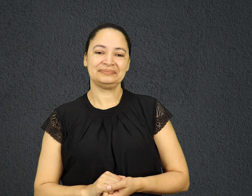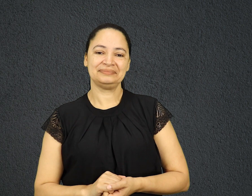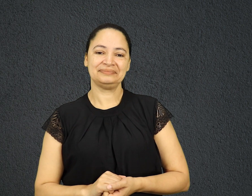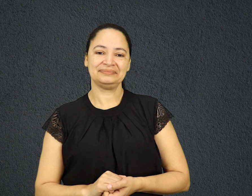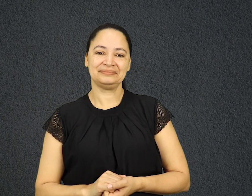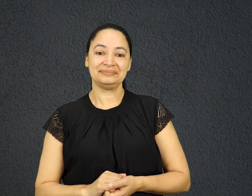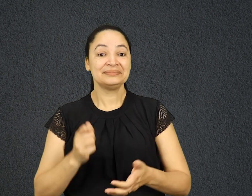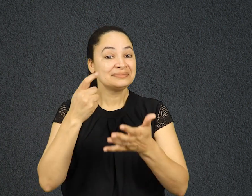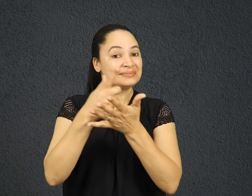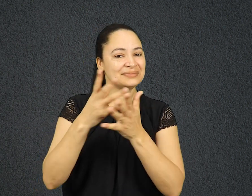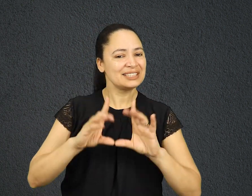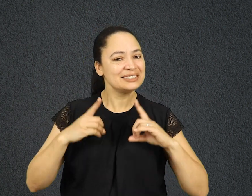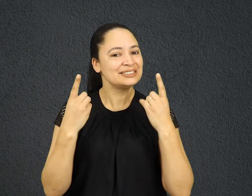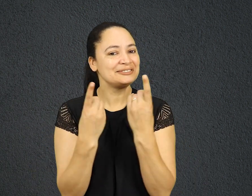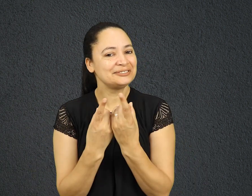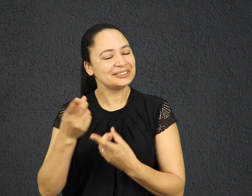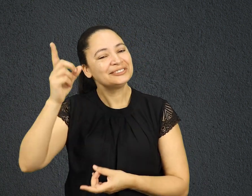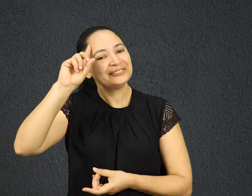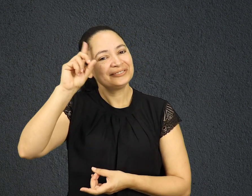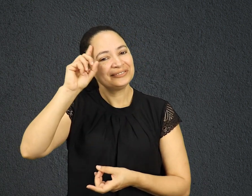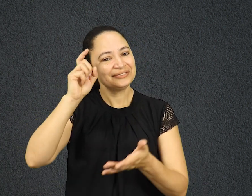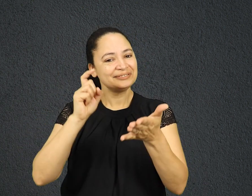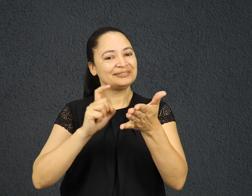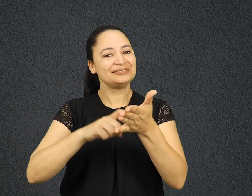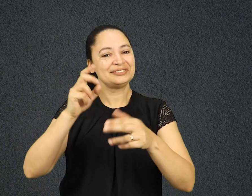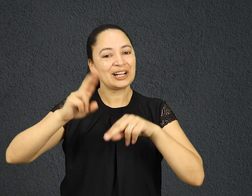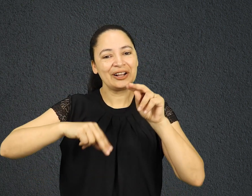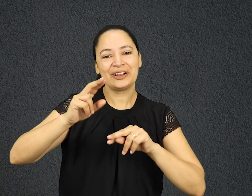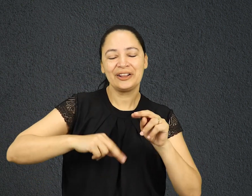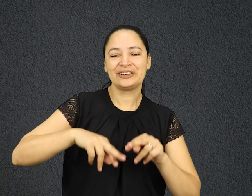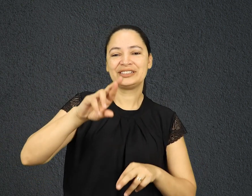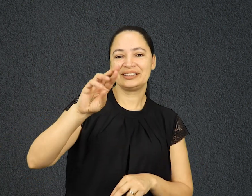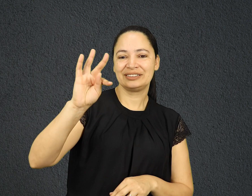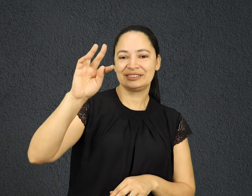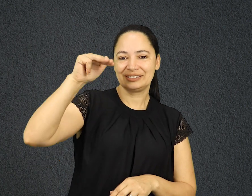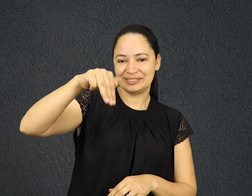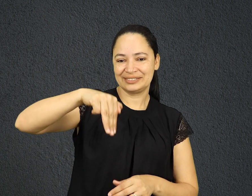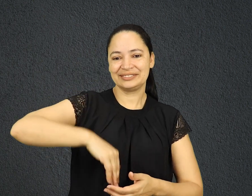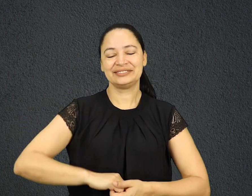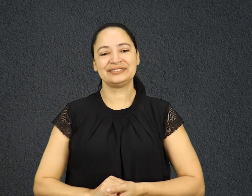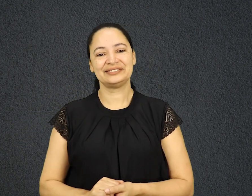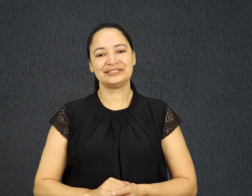Adquira já o seu devocional de todos os dias. Acesse loja.transmundial.org.br